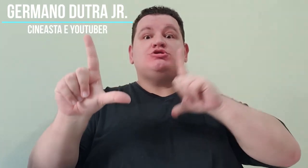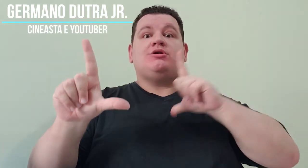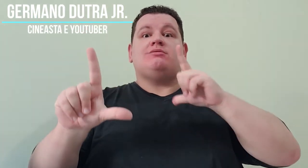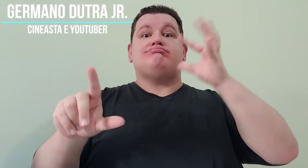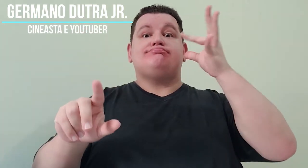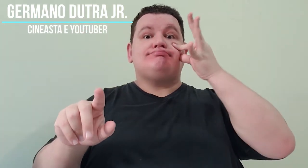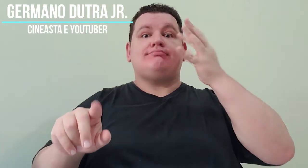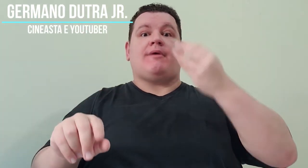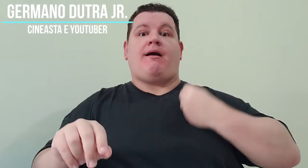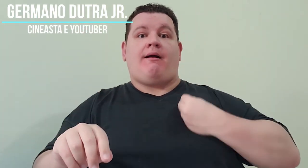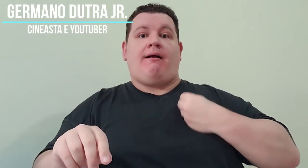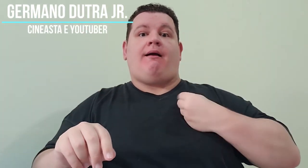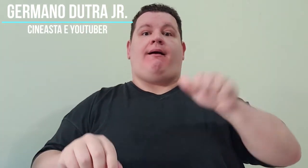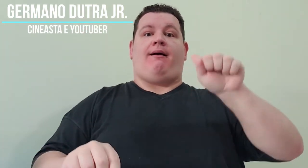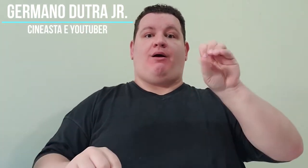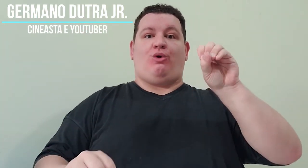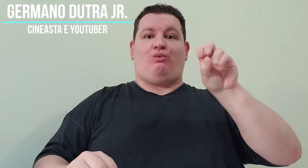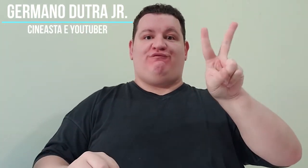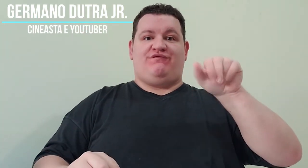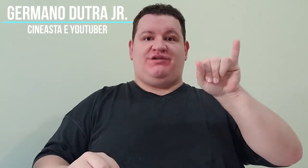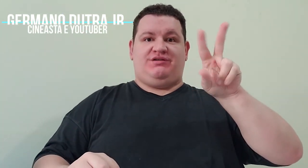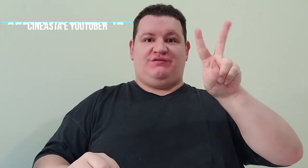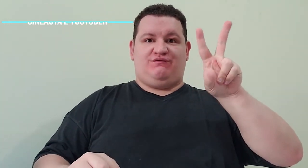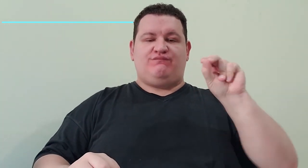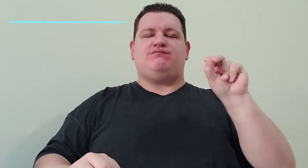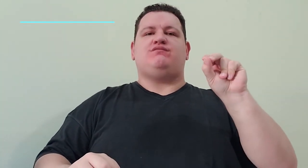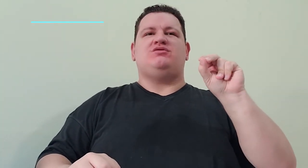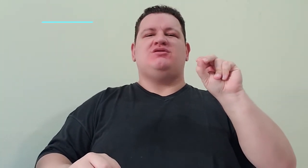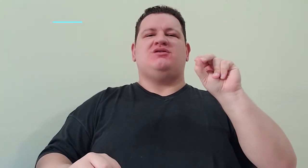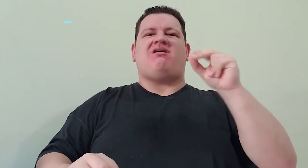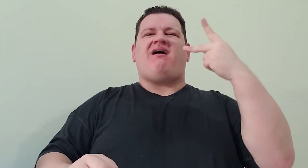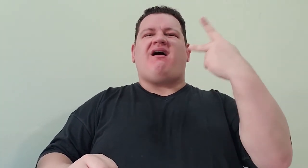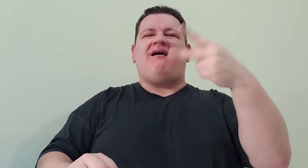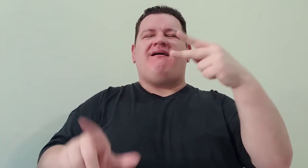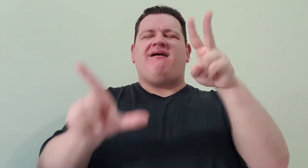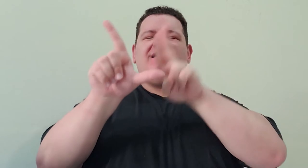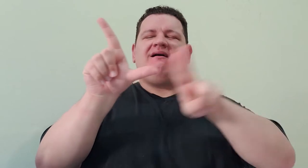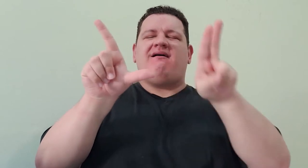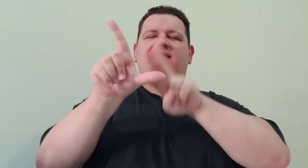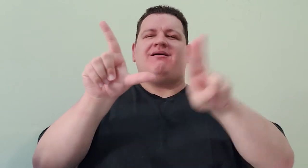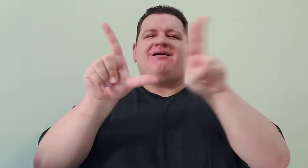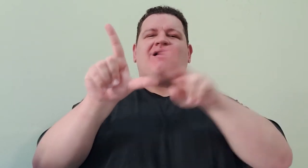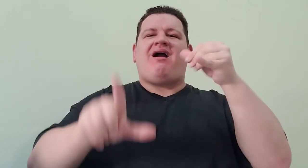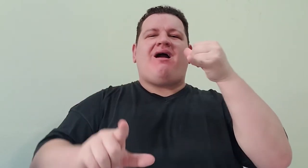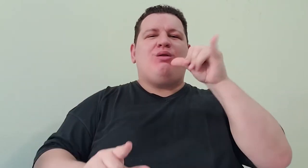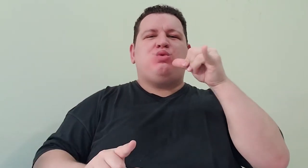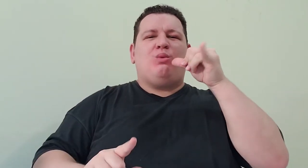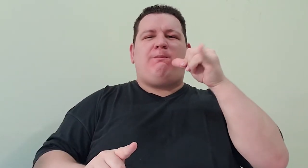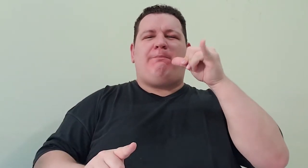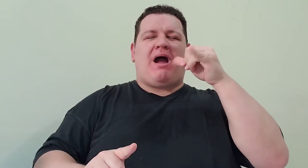programas ao vivo, na TV, é complicado acompanhar a legenda.